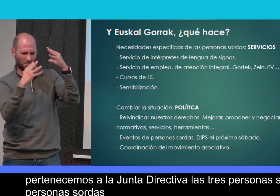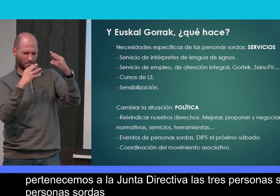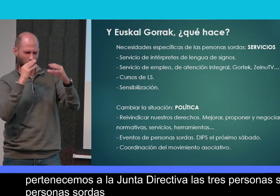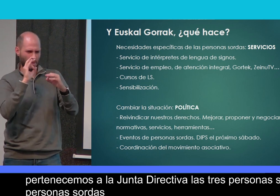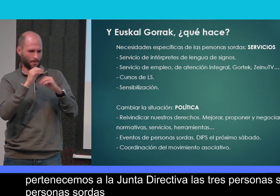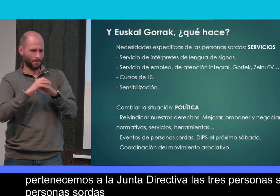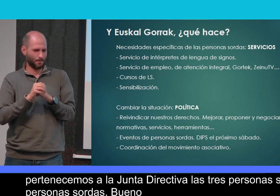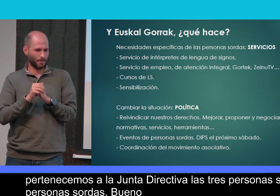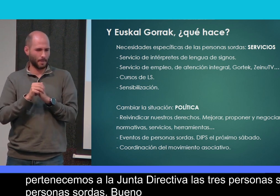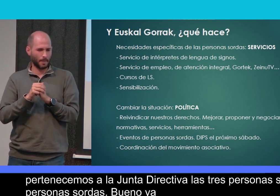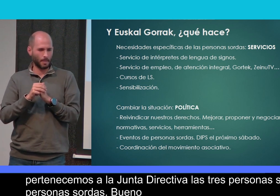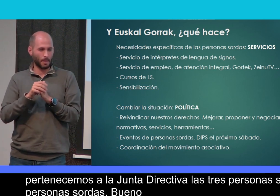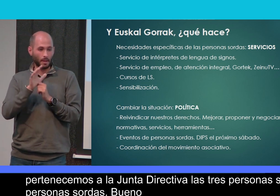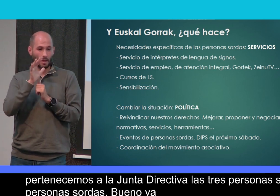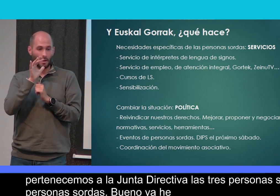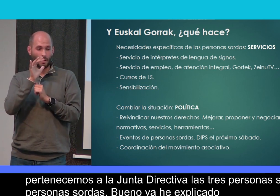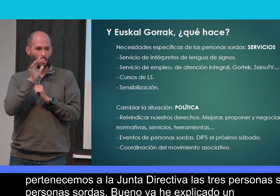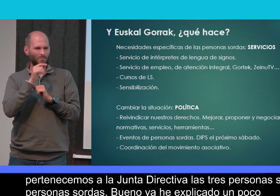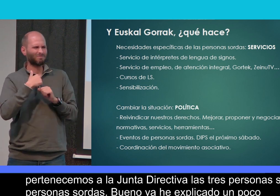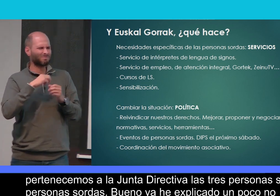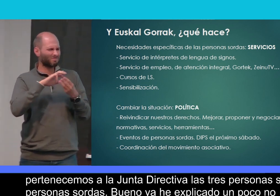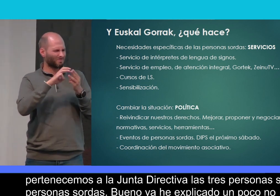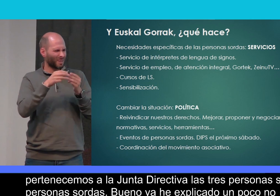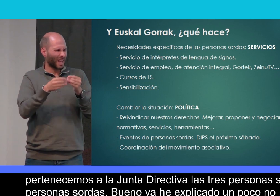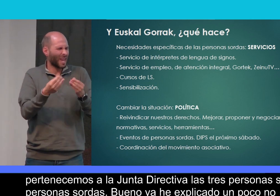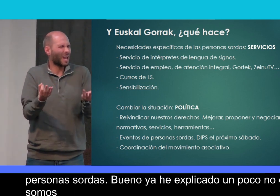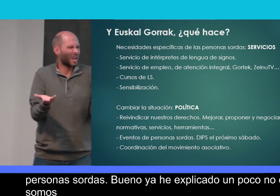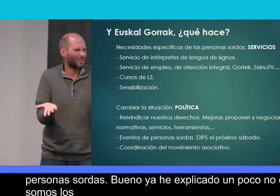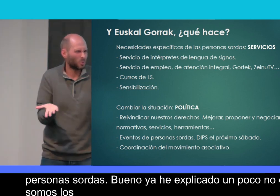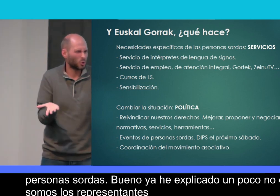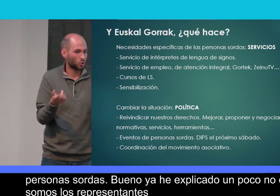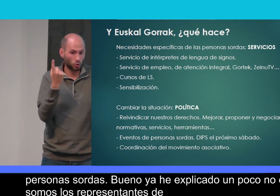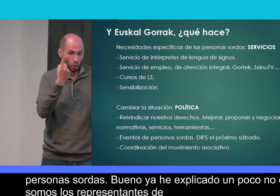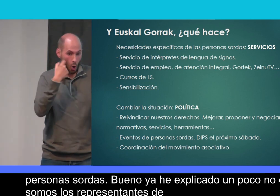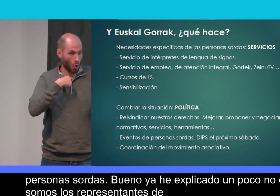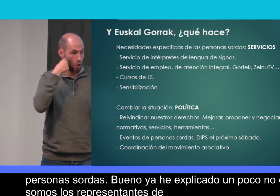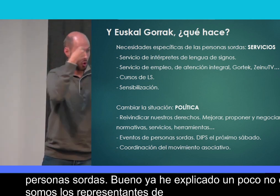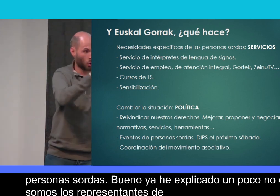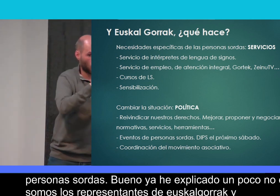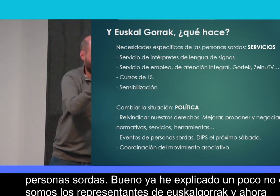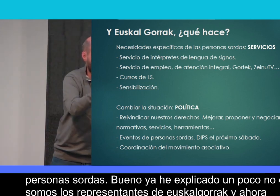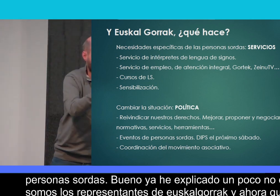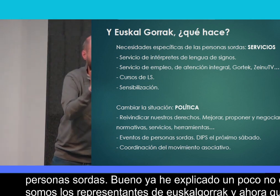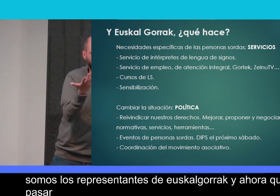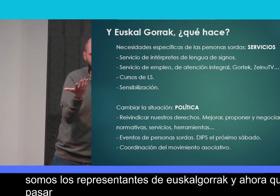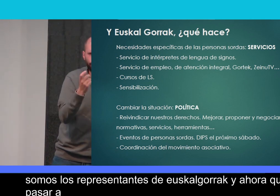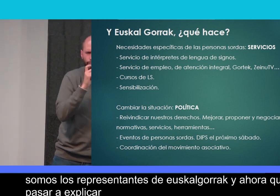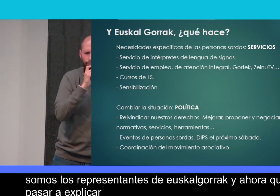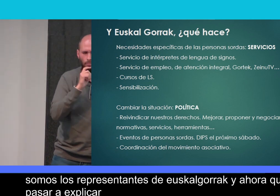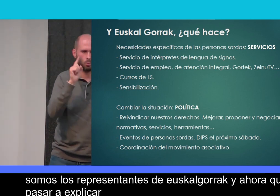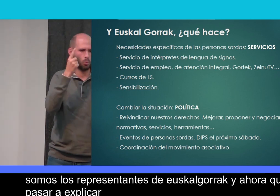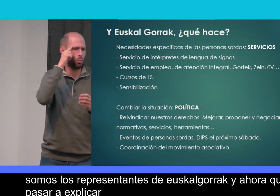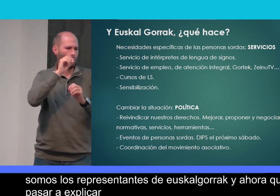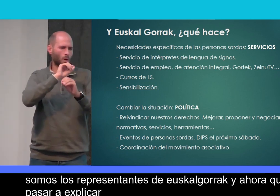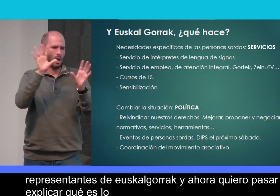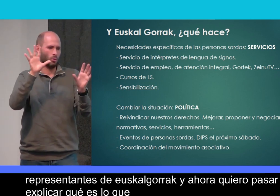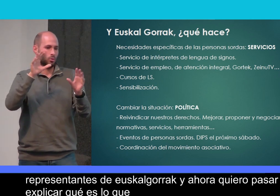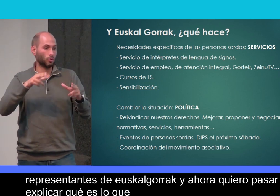Bueno, ya he explicado un poco quiénes somos los representantes de Euskal Gorrak. Y ahora quiero pasar a explicar qué es lo que trabajamos en Euskal